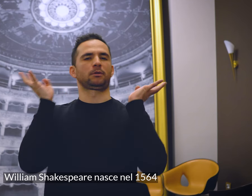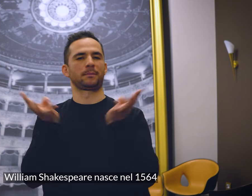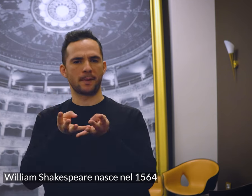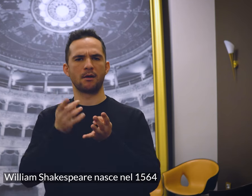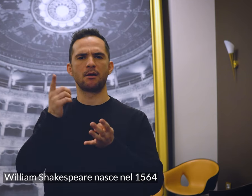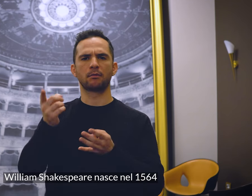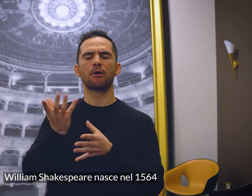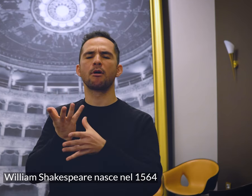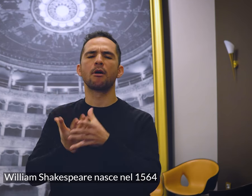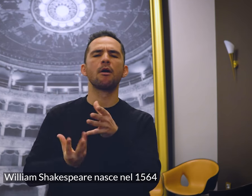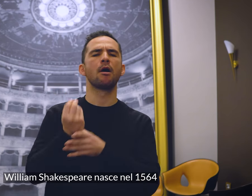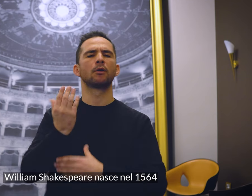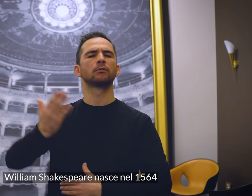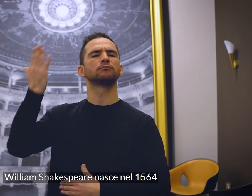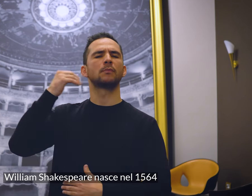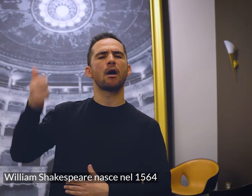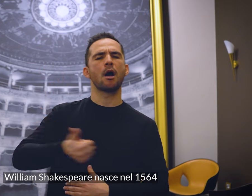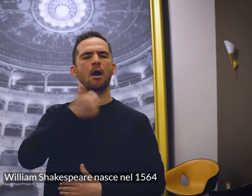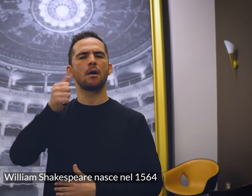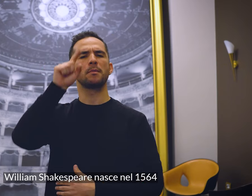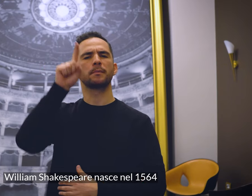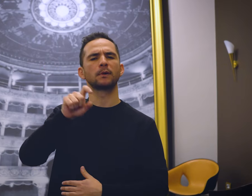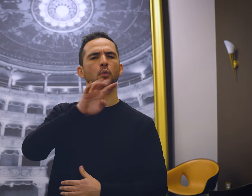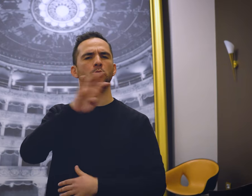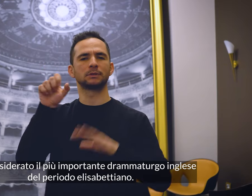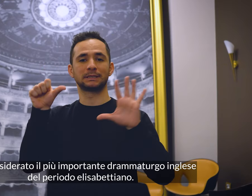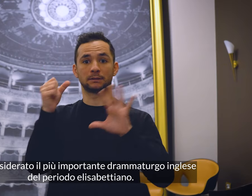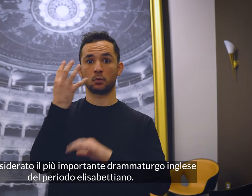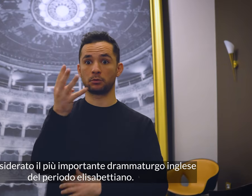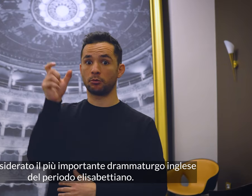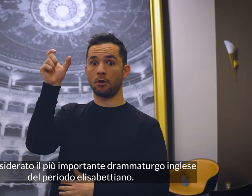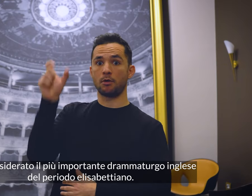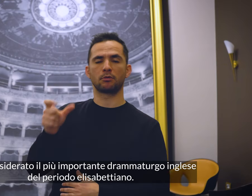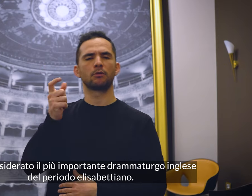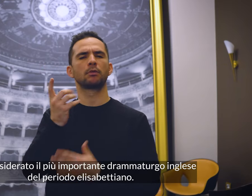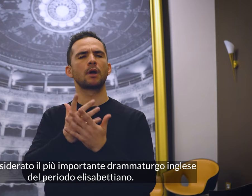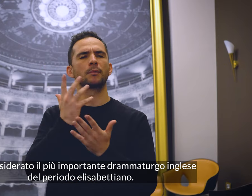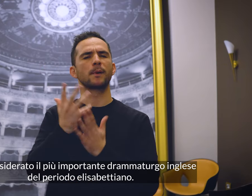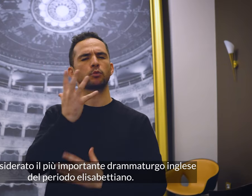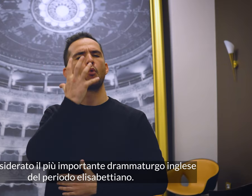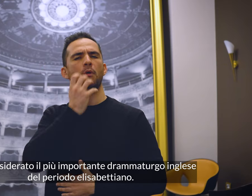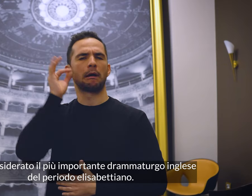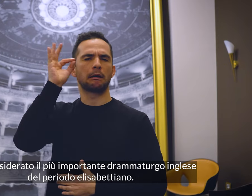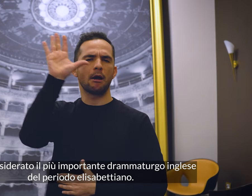1564 ed è considerato il più importante